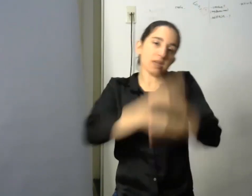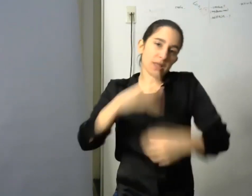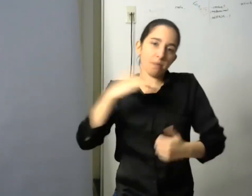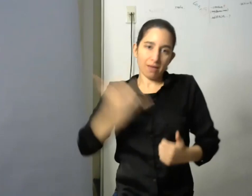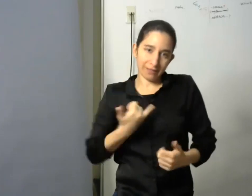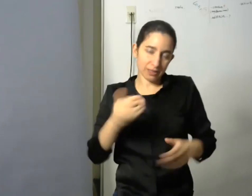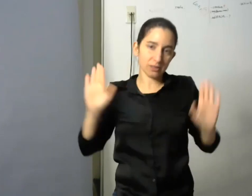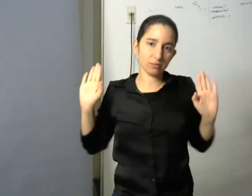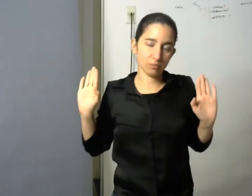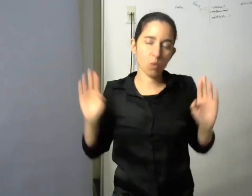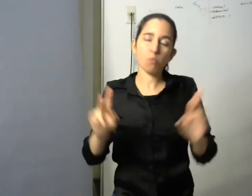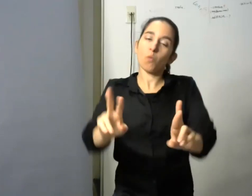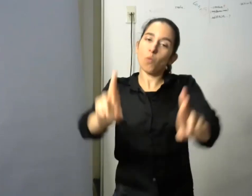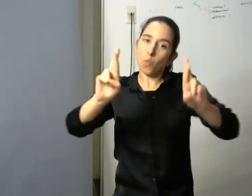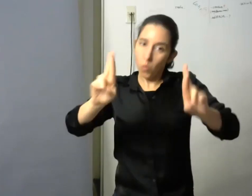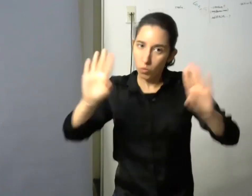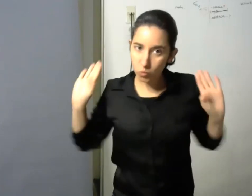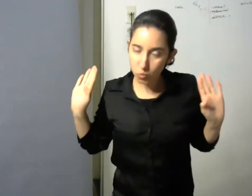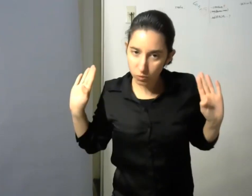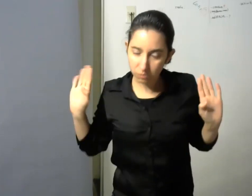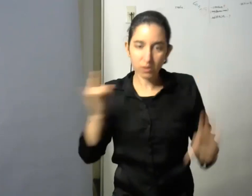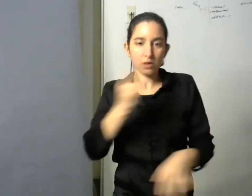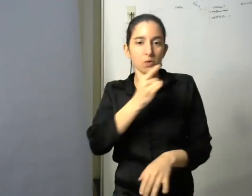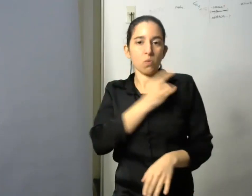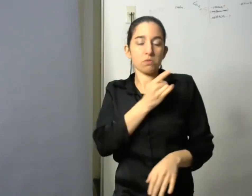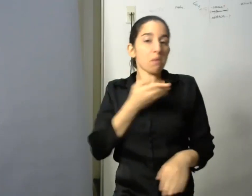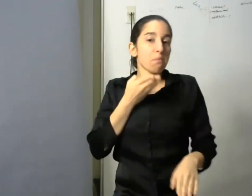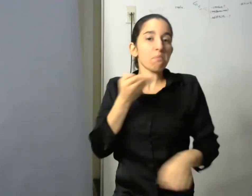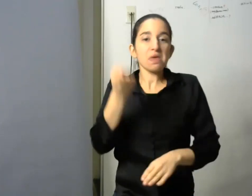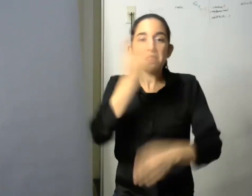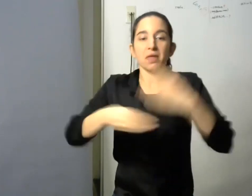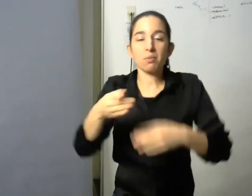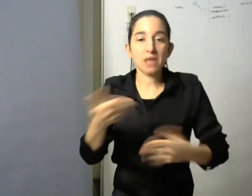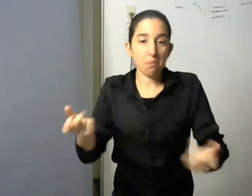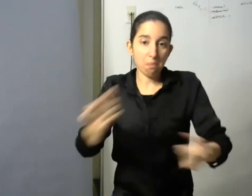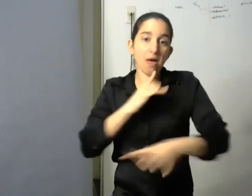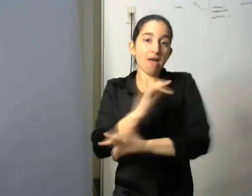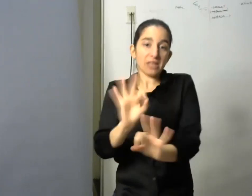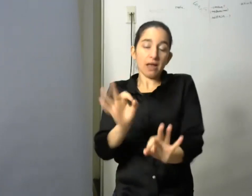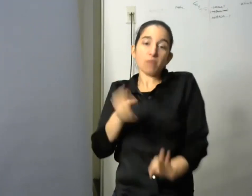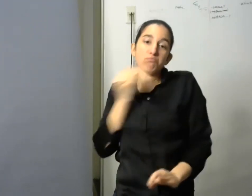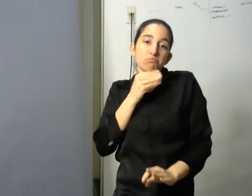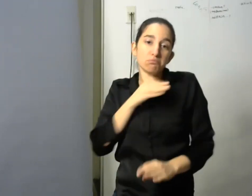sistema no los vio no los identificó no los rótuló y zafaron gracias a Dios